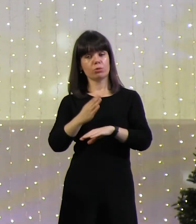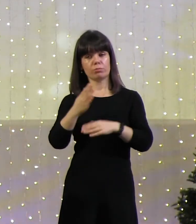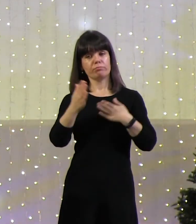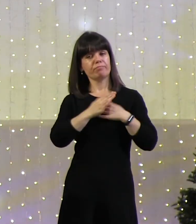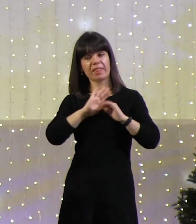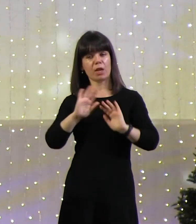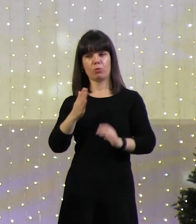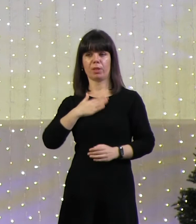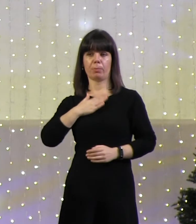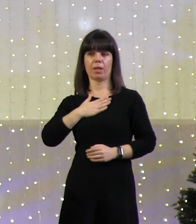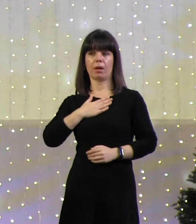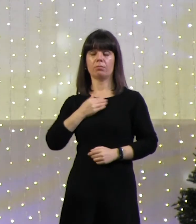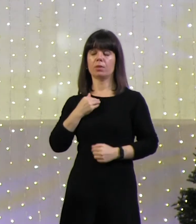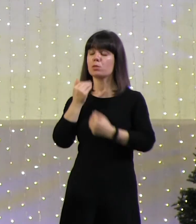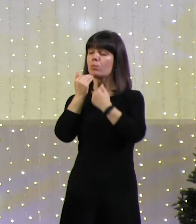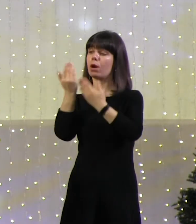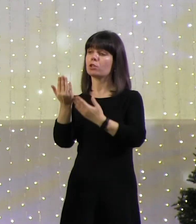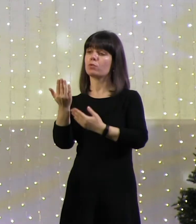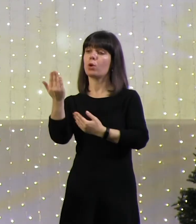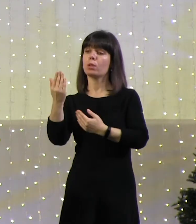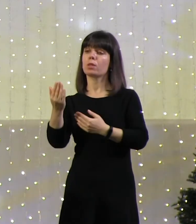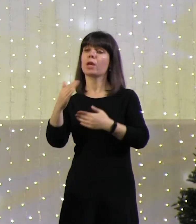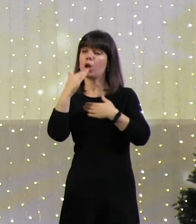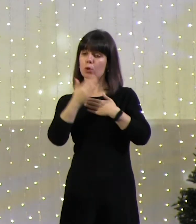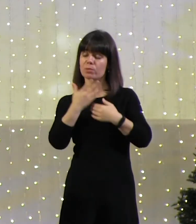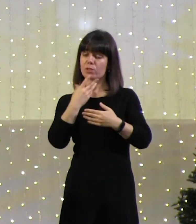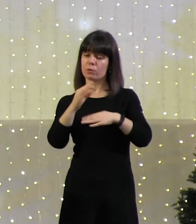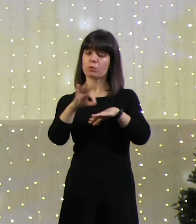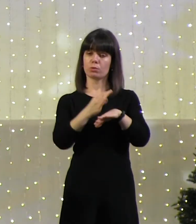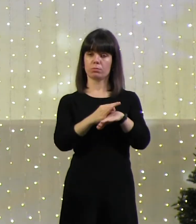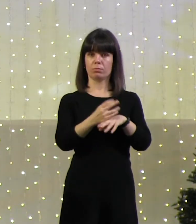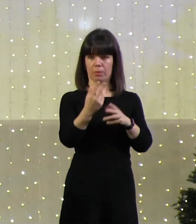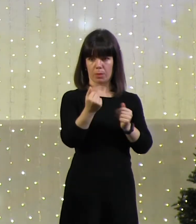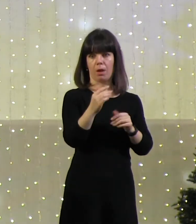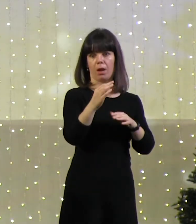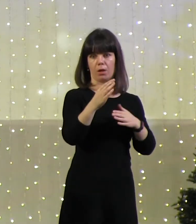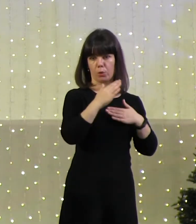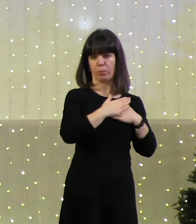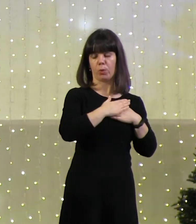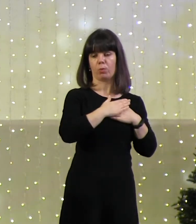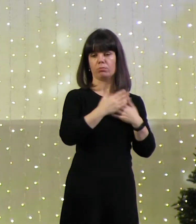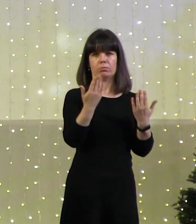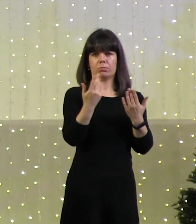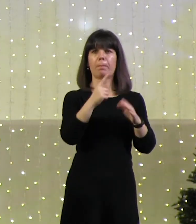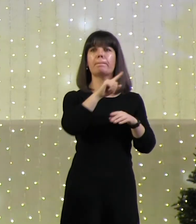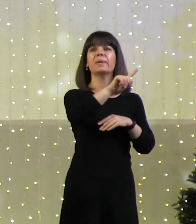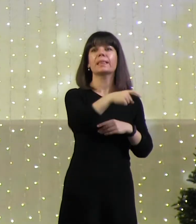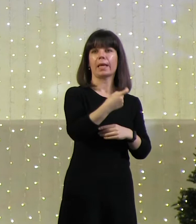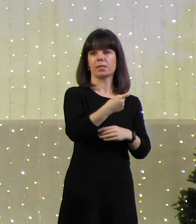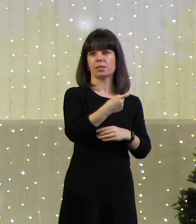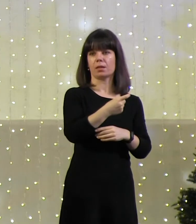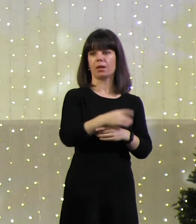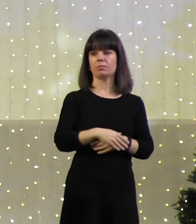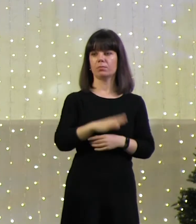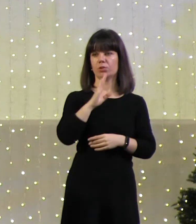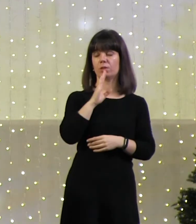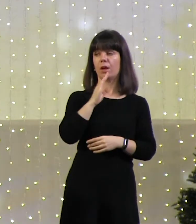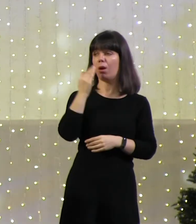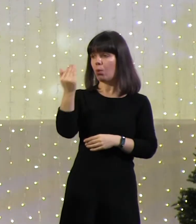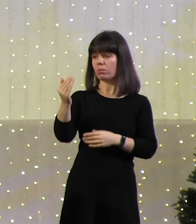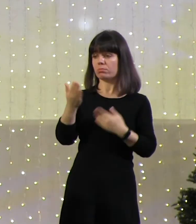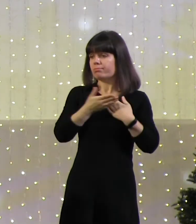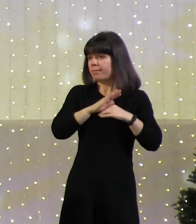Я его спрашиваю, ты любишь ее? Конечно, люблю. Я спрашиваю, в чем претензия? Ну, он меня не любит.